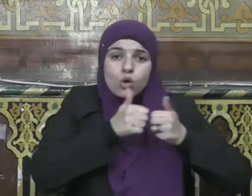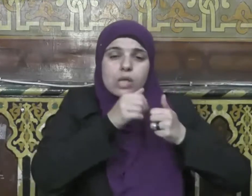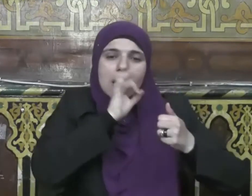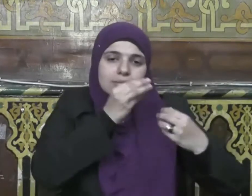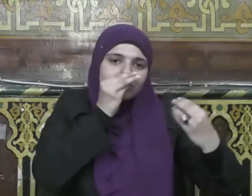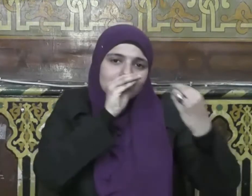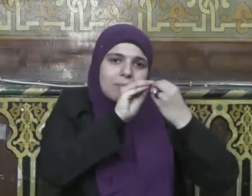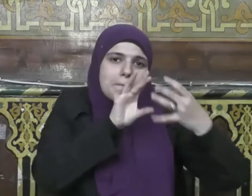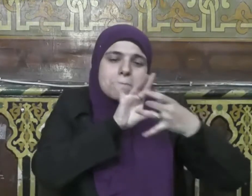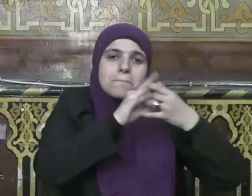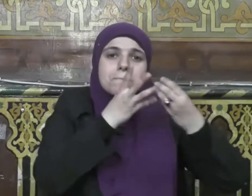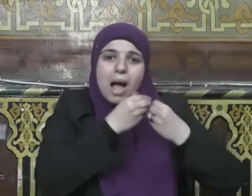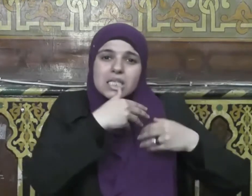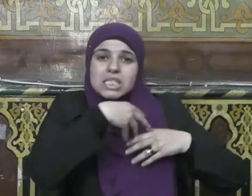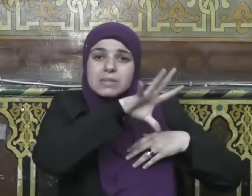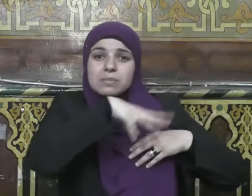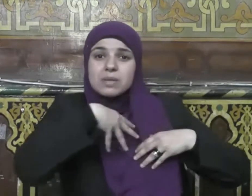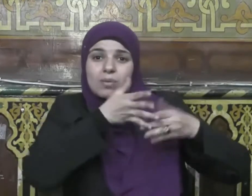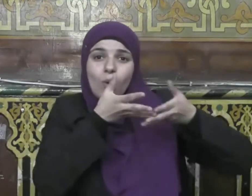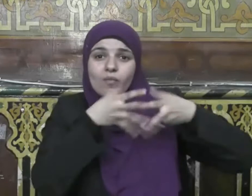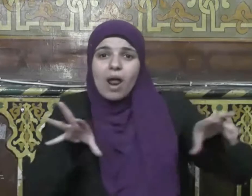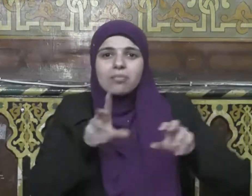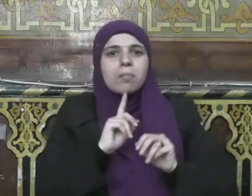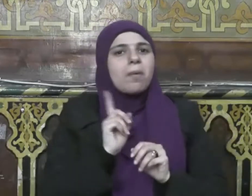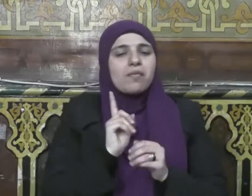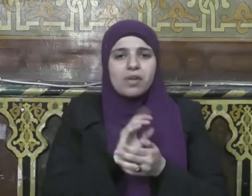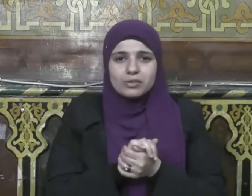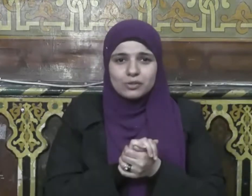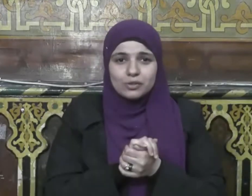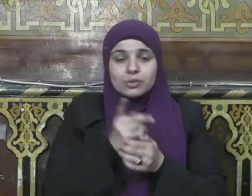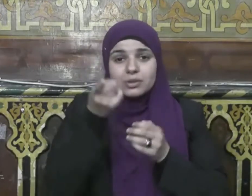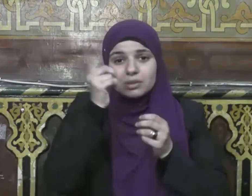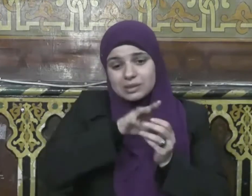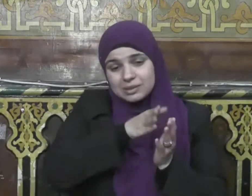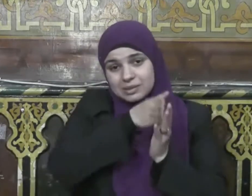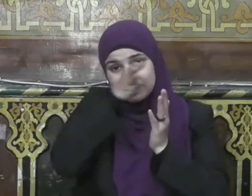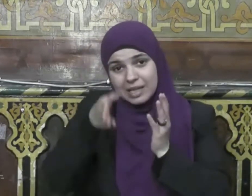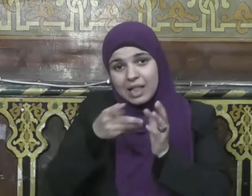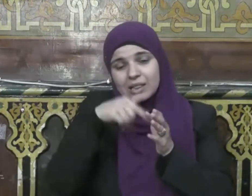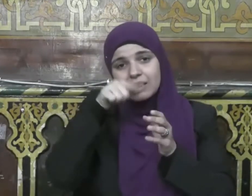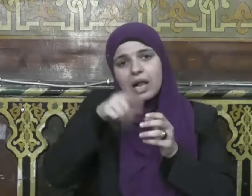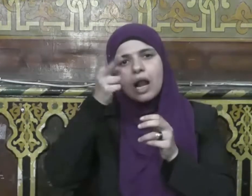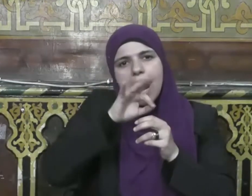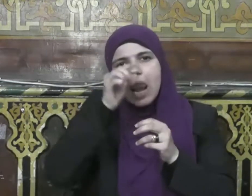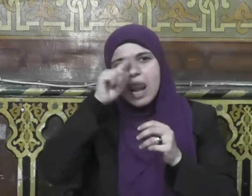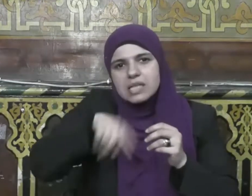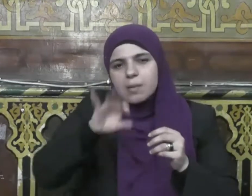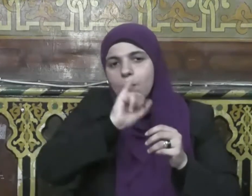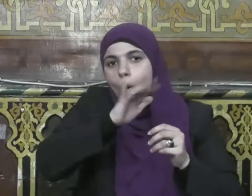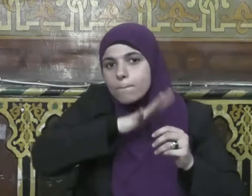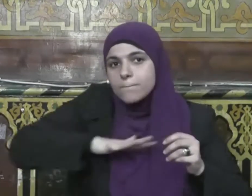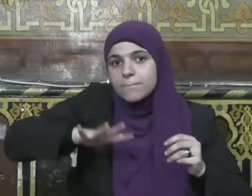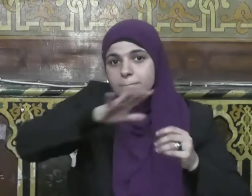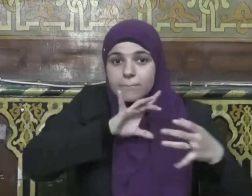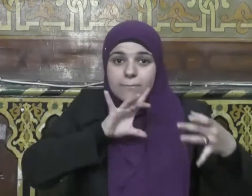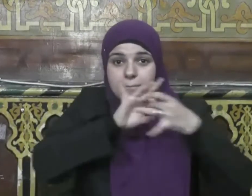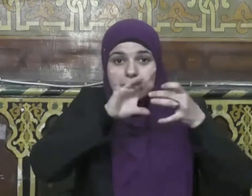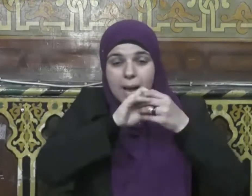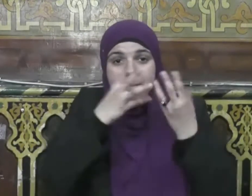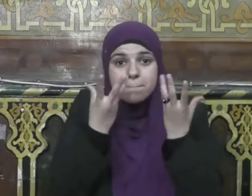الآخر من الصلة هو صلة كل من حولك فلا تقطع أحدا